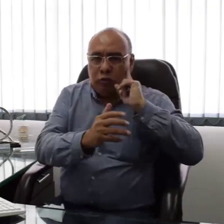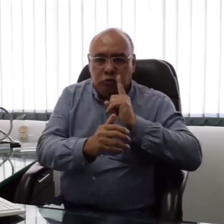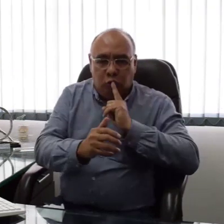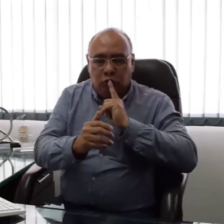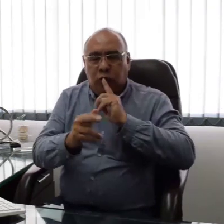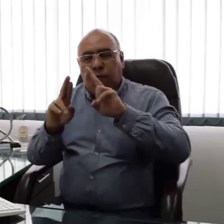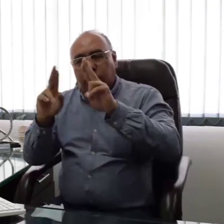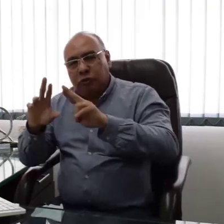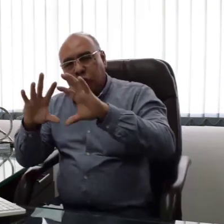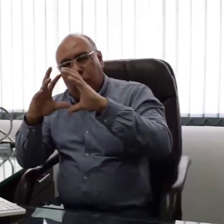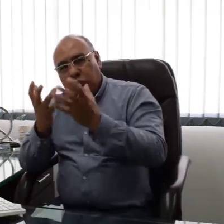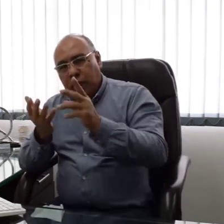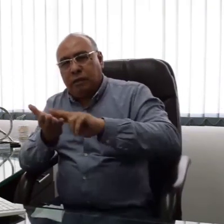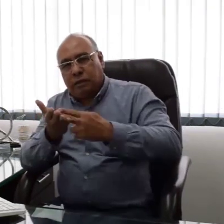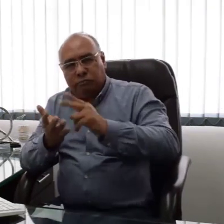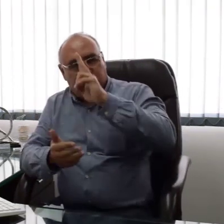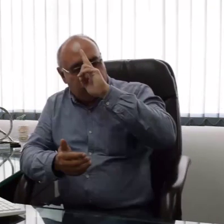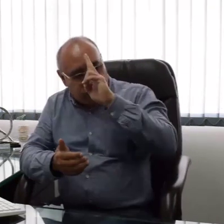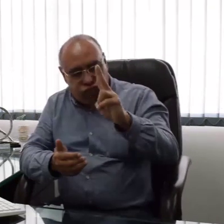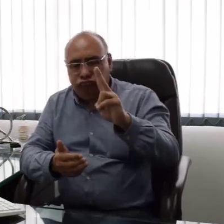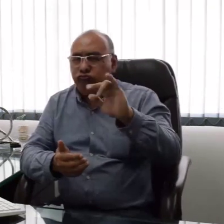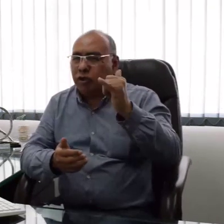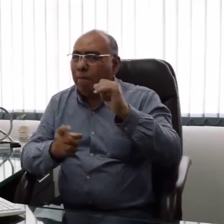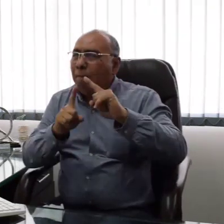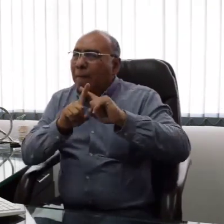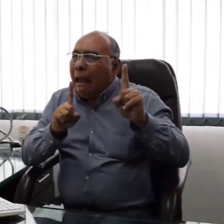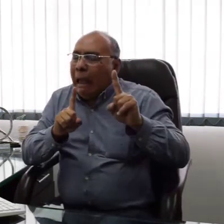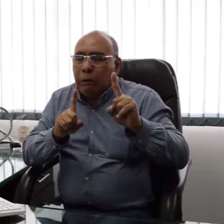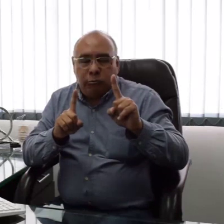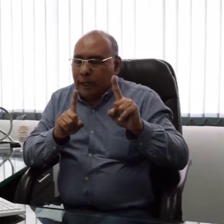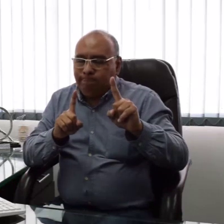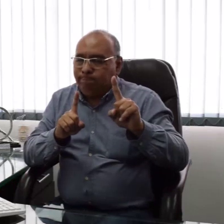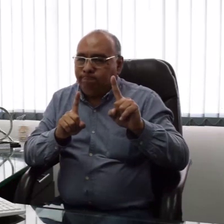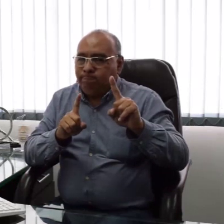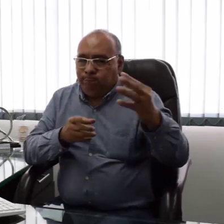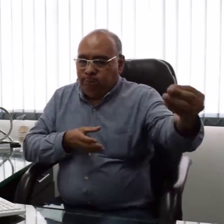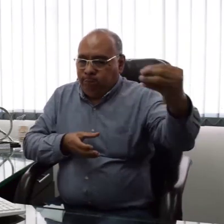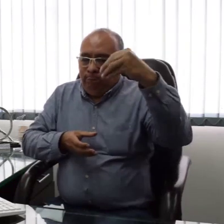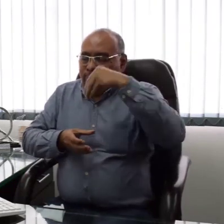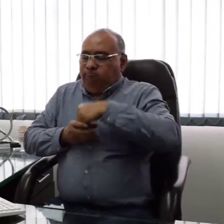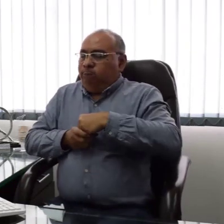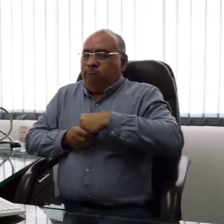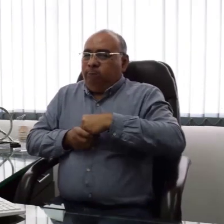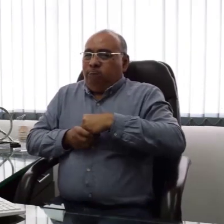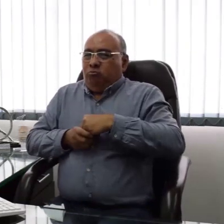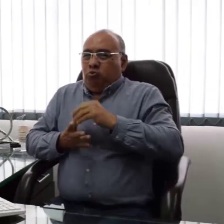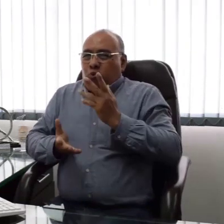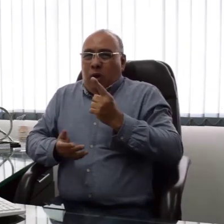Aquí, como pueden ver, el intérprete menciona que, con el respeto tanto a la Federación Mundial de Sordos como a la Asociación Mundial de